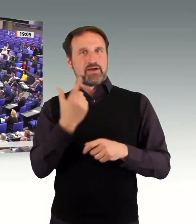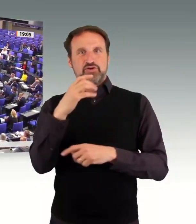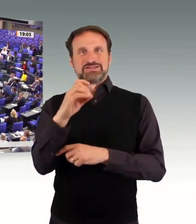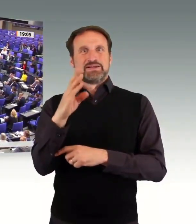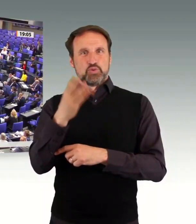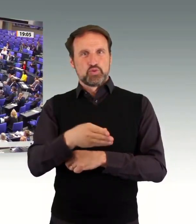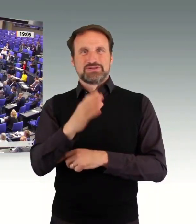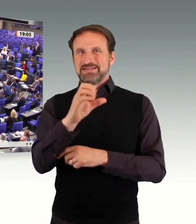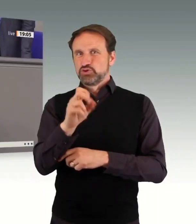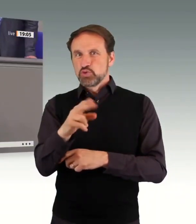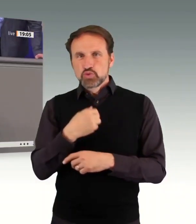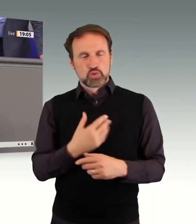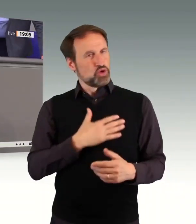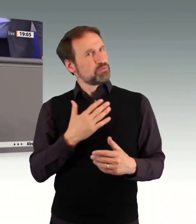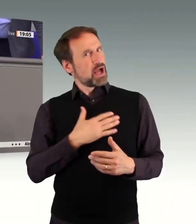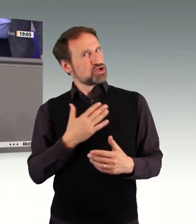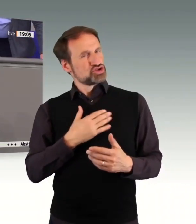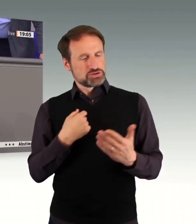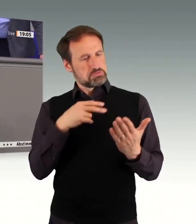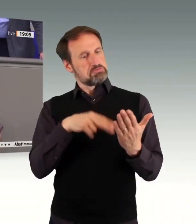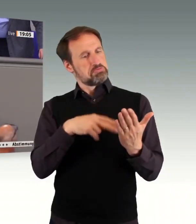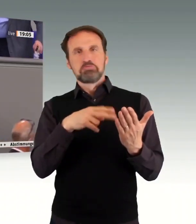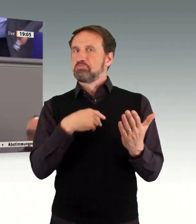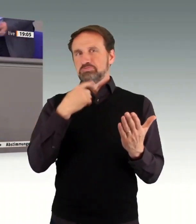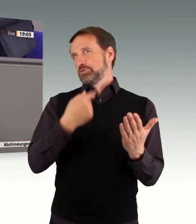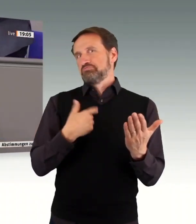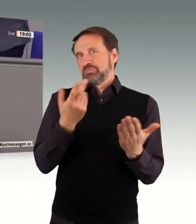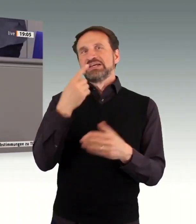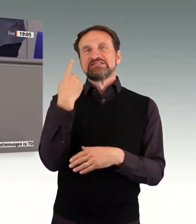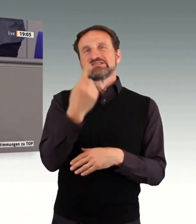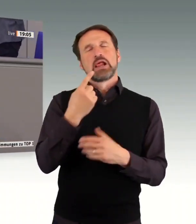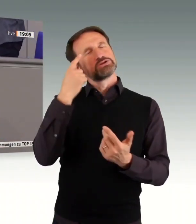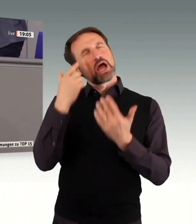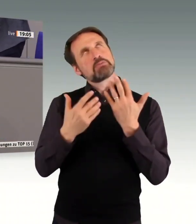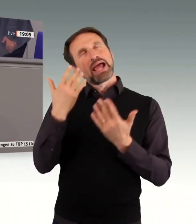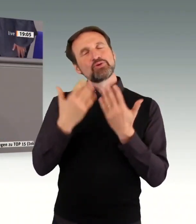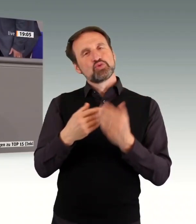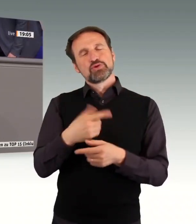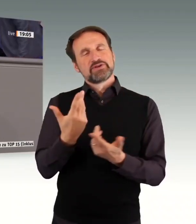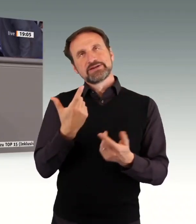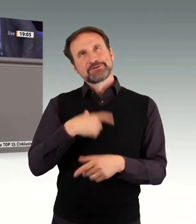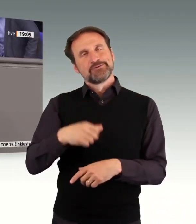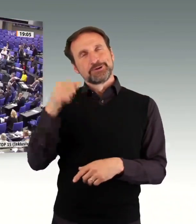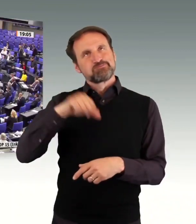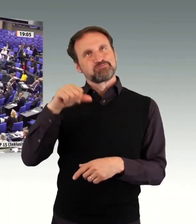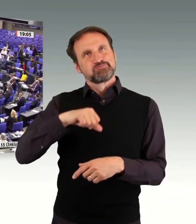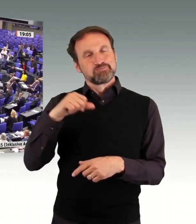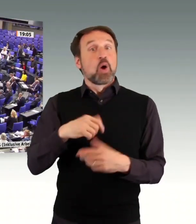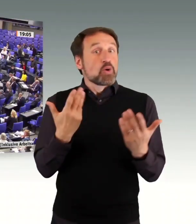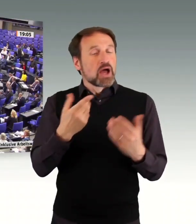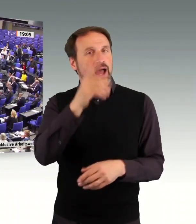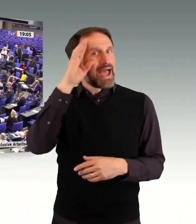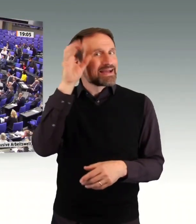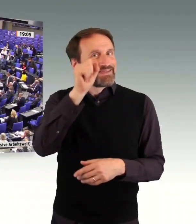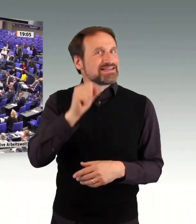würde ihn unter der Überschrift Selbstabrechnung oder Erkenntnisgewinn einordnen. Insbesondere sind in